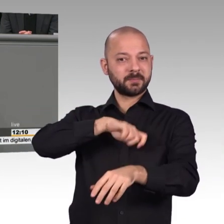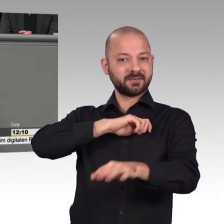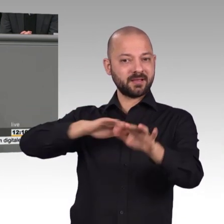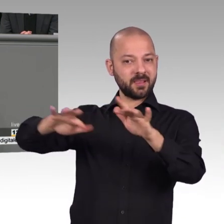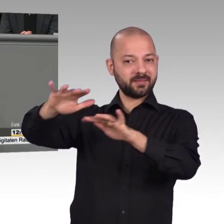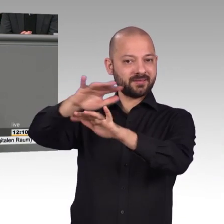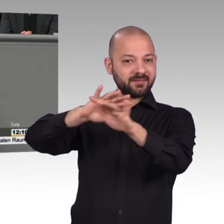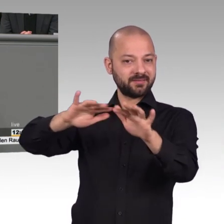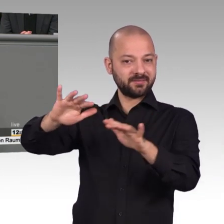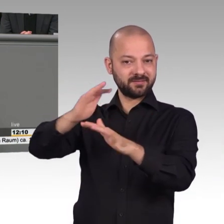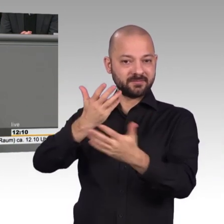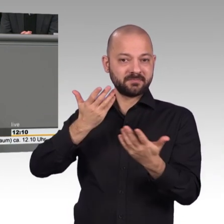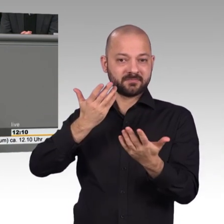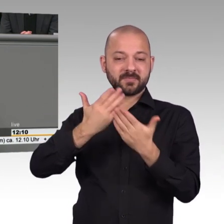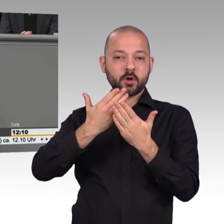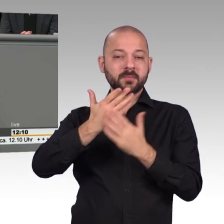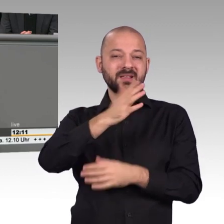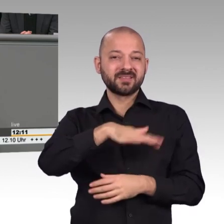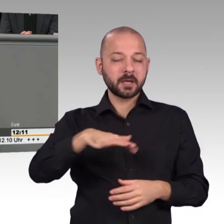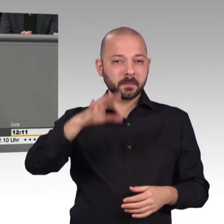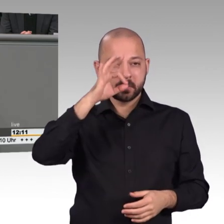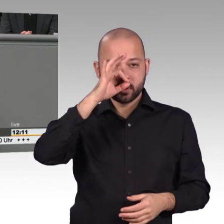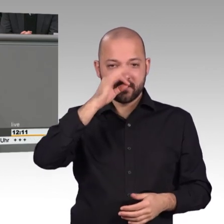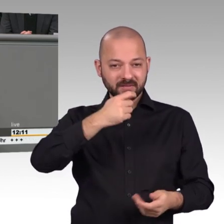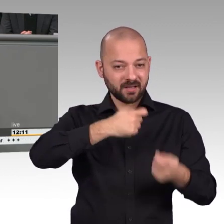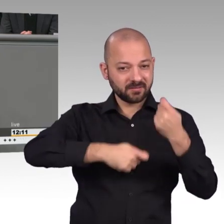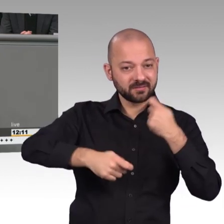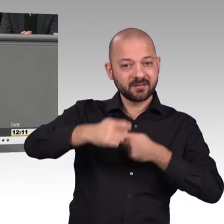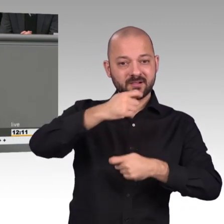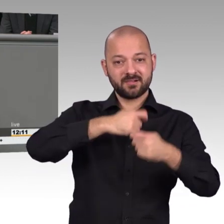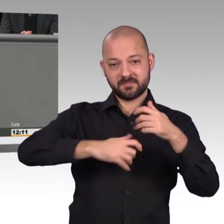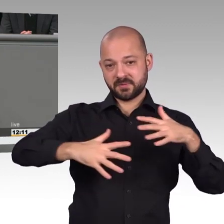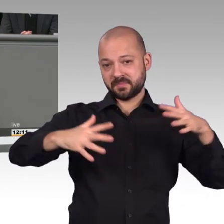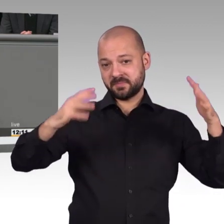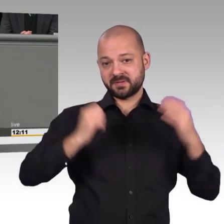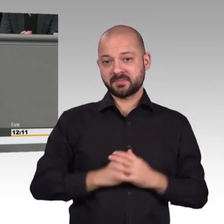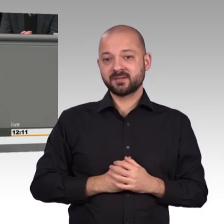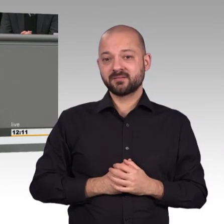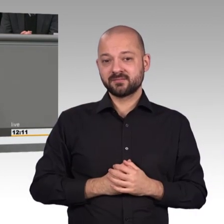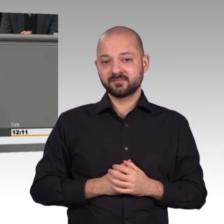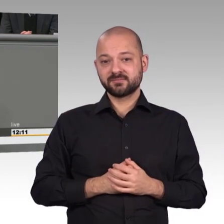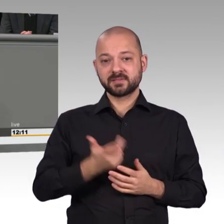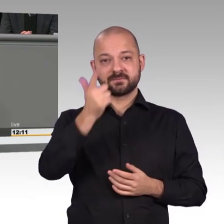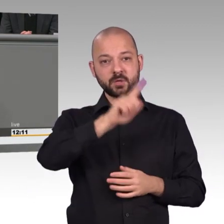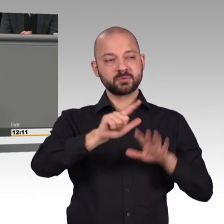Hellfeld haben wir in diesem Bereich einen Zuwachs in den Jahren 2016 auf 2017 von 14